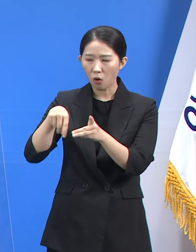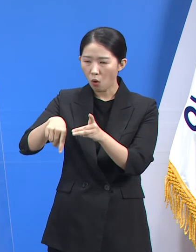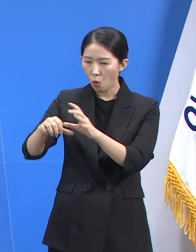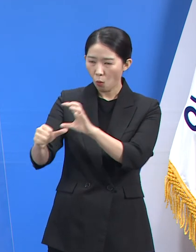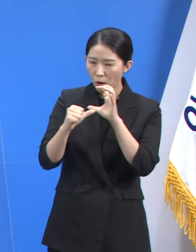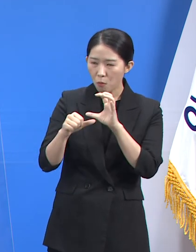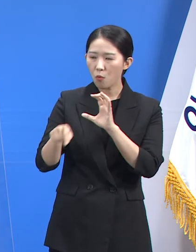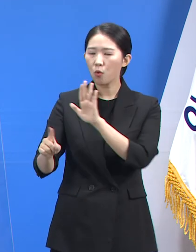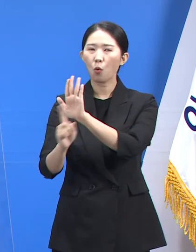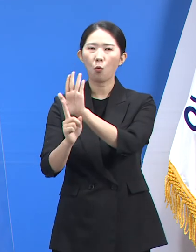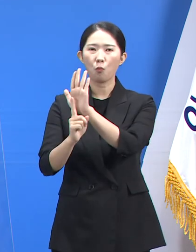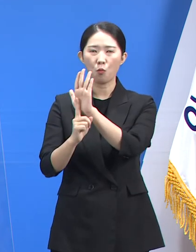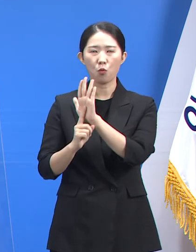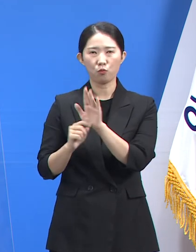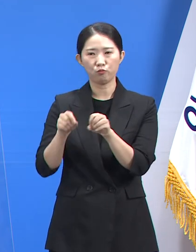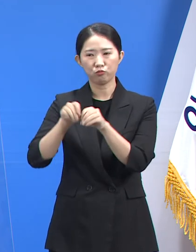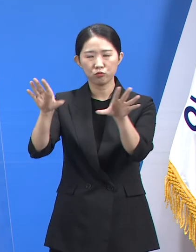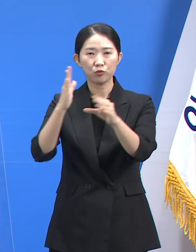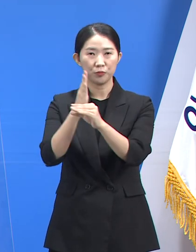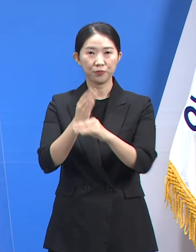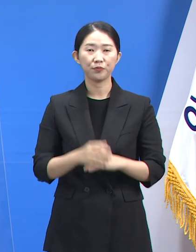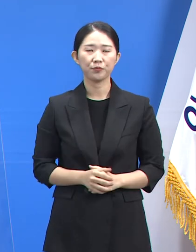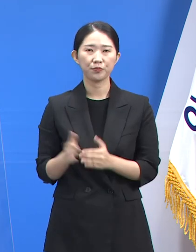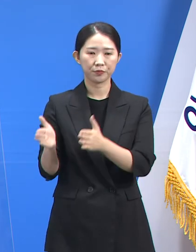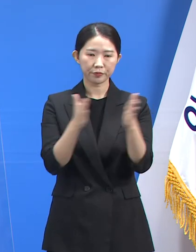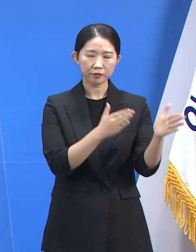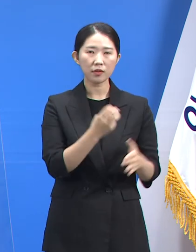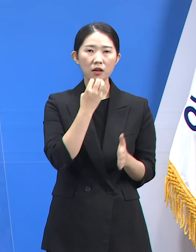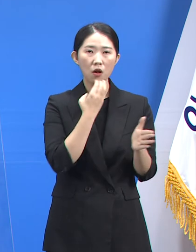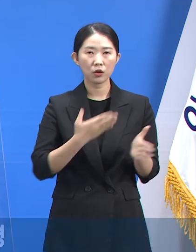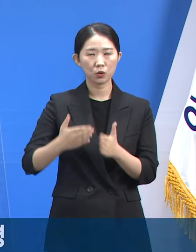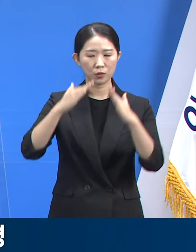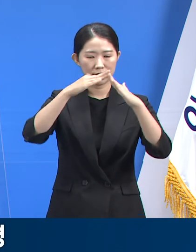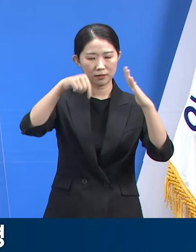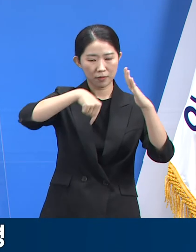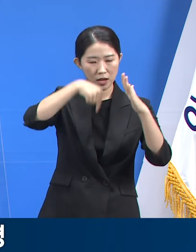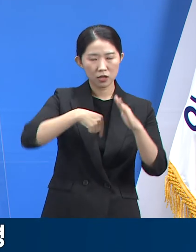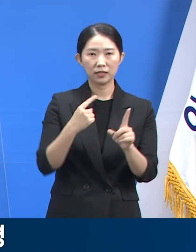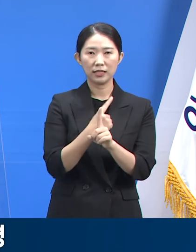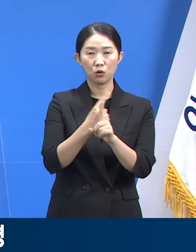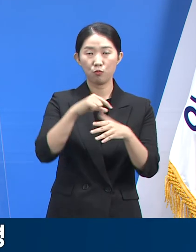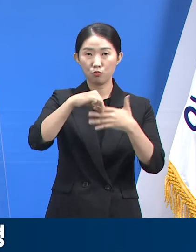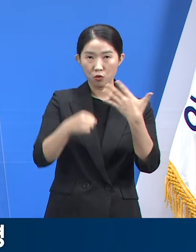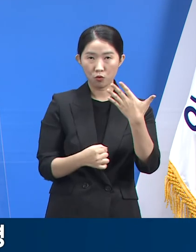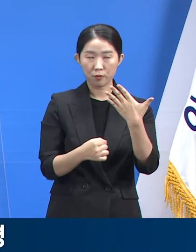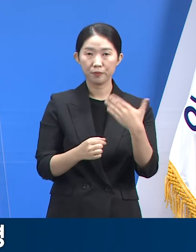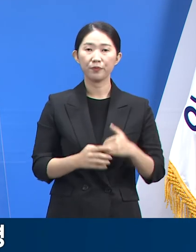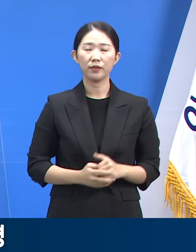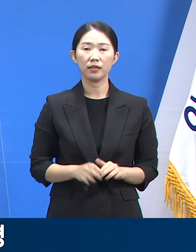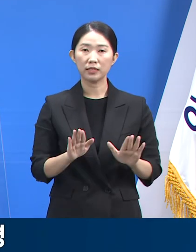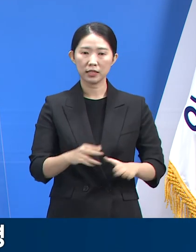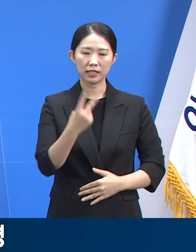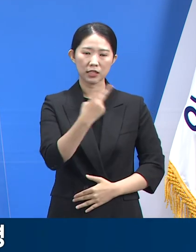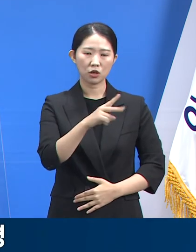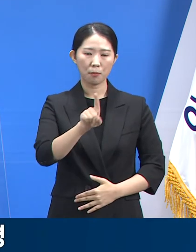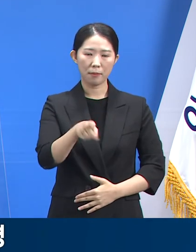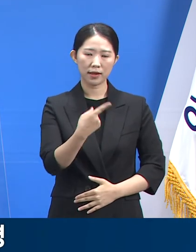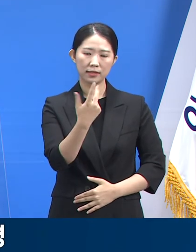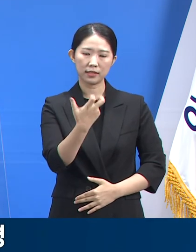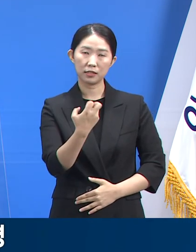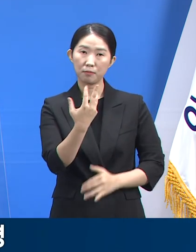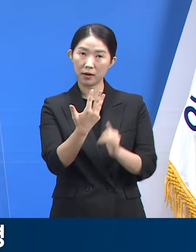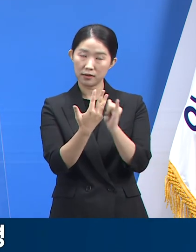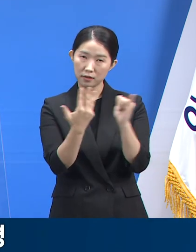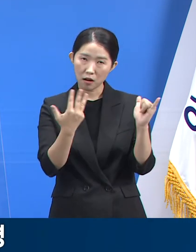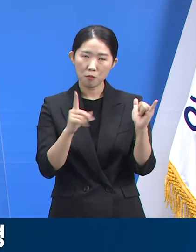다음은 경기도 자가치료 프로그램 운영 현황입니다. 9월 7일 0시 기준 총 2,178명이 자가치료